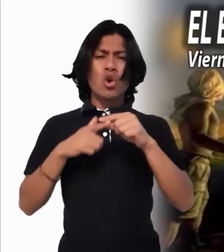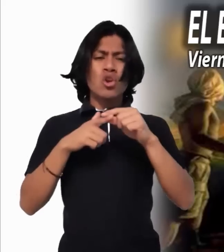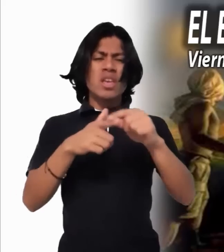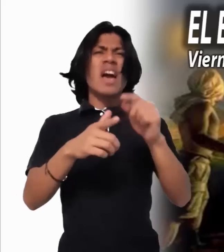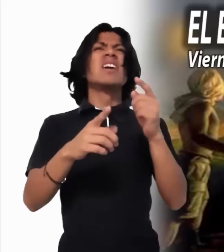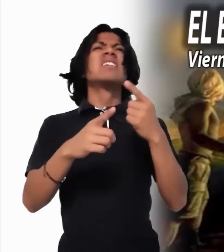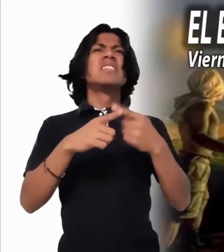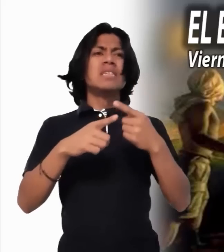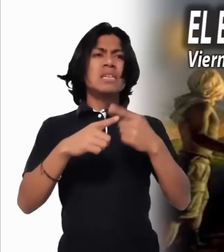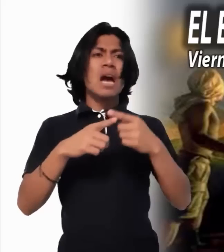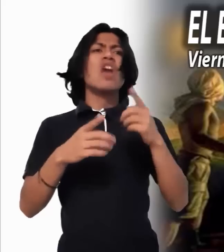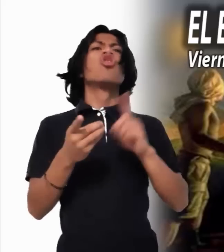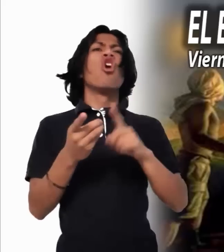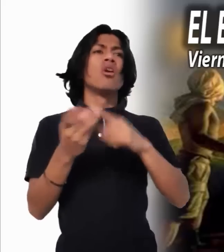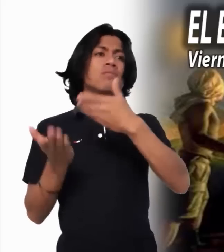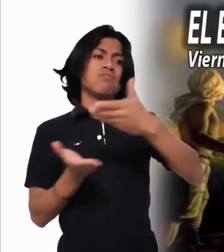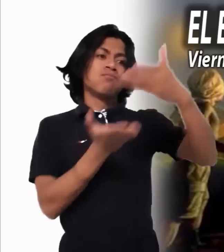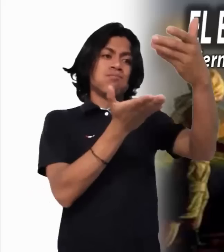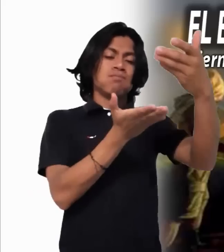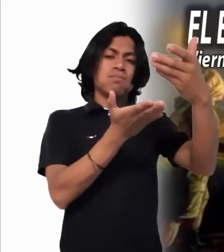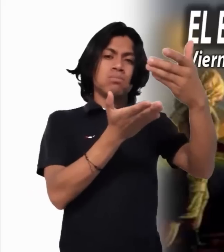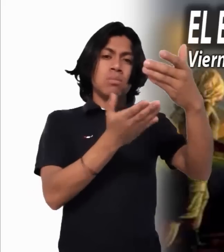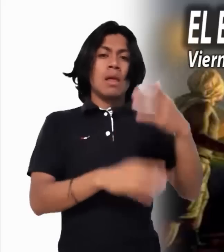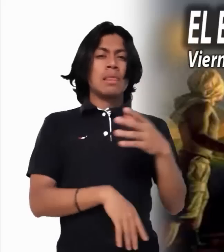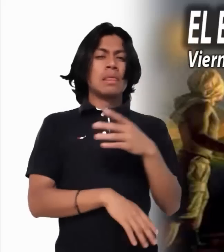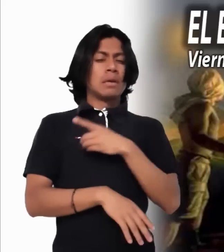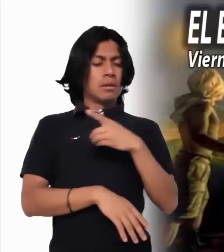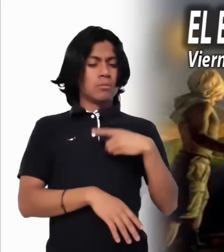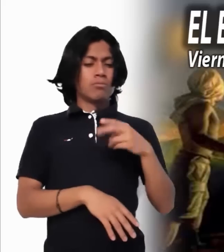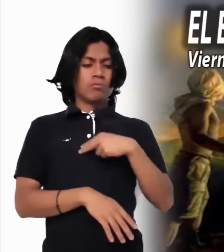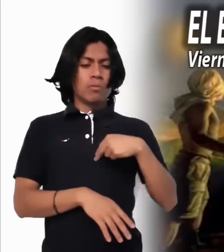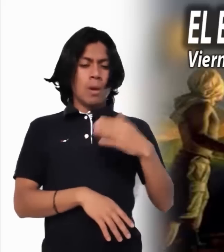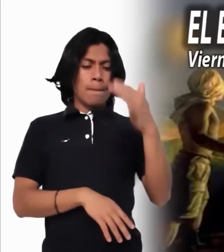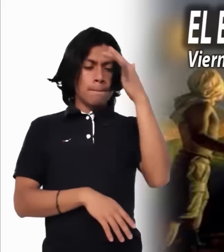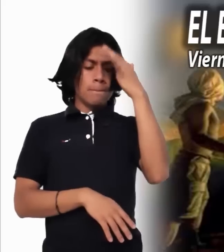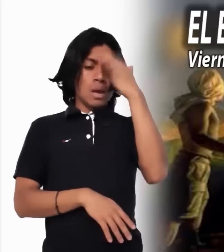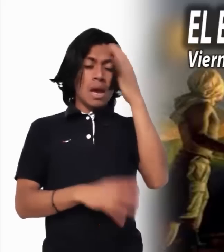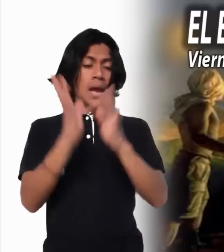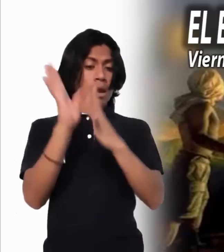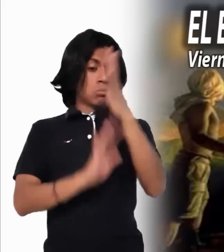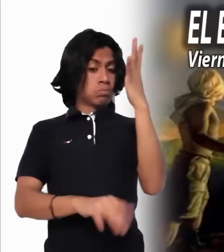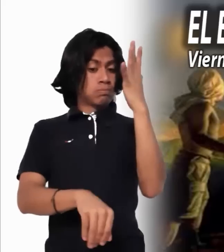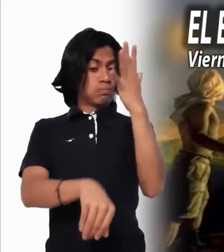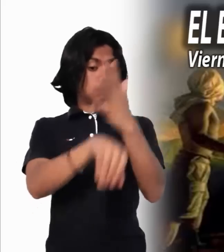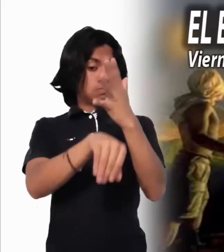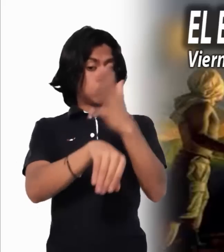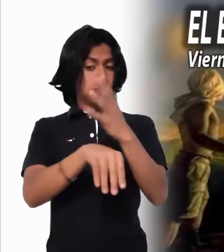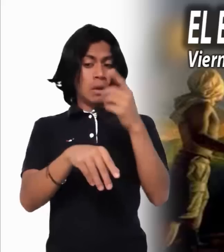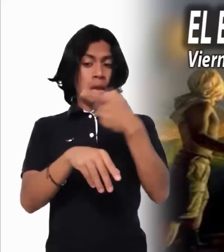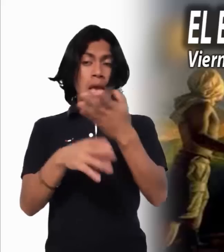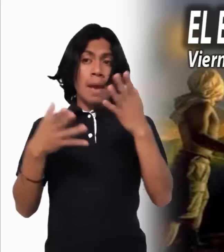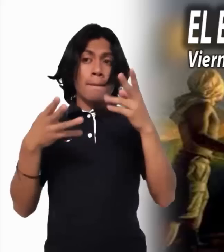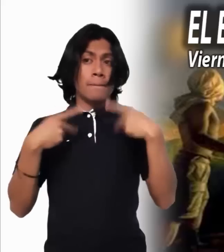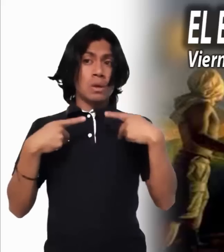que pensar si la sentencia de Jesús condenando a guías ciegos no se hace duramente real en nuestros ambientes.